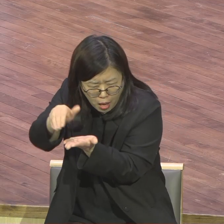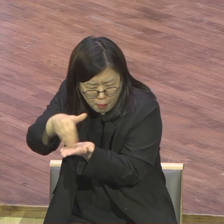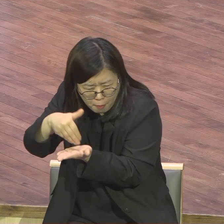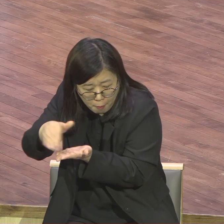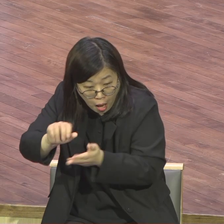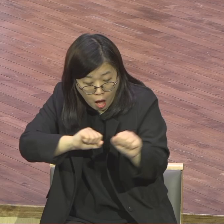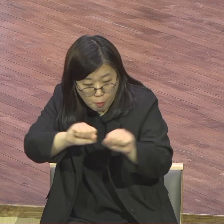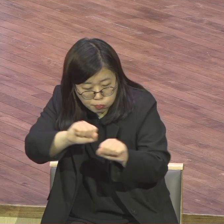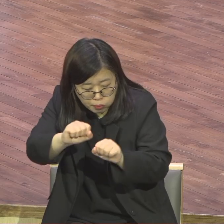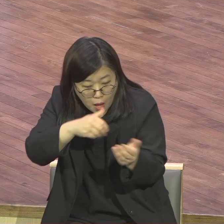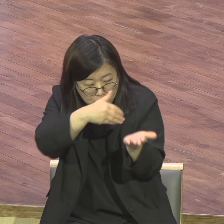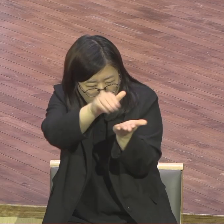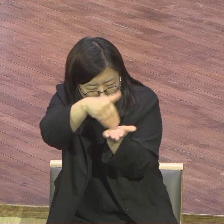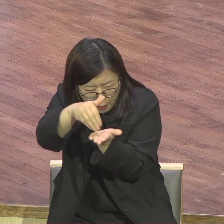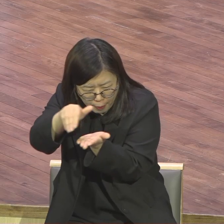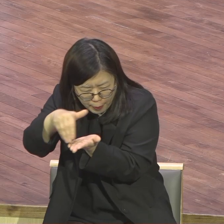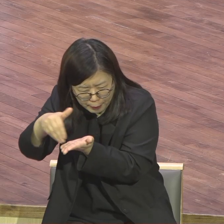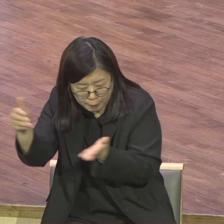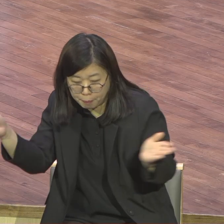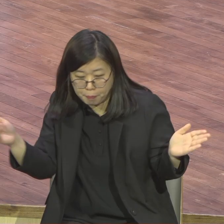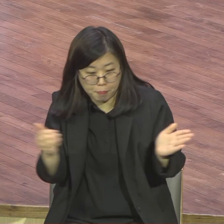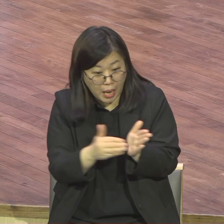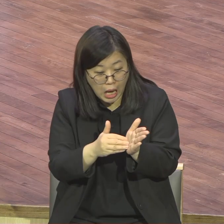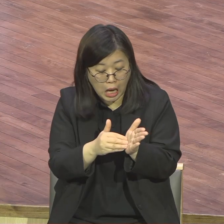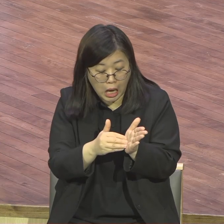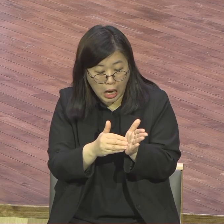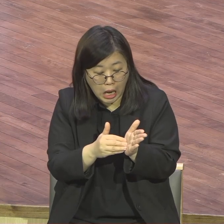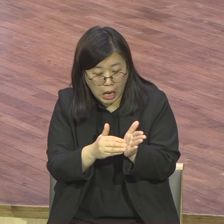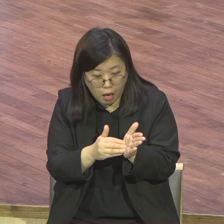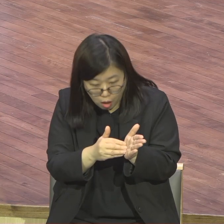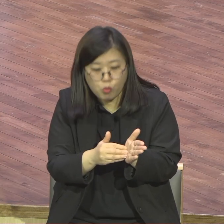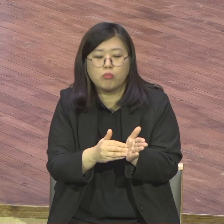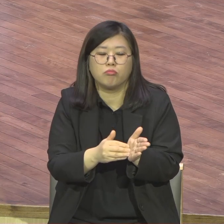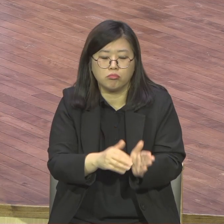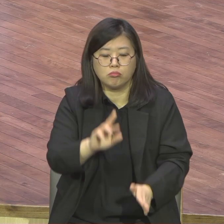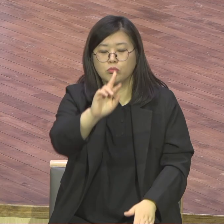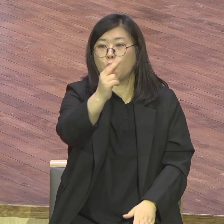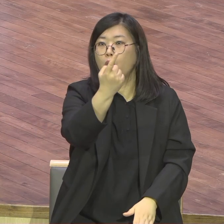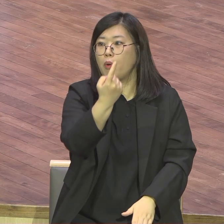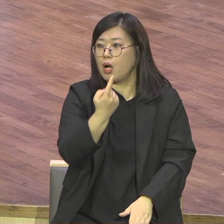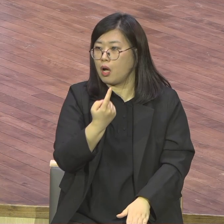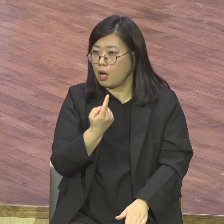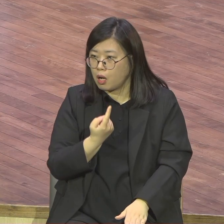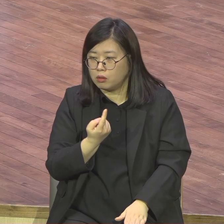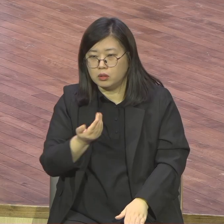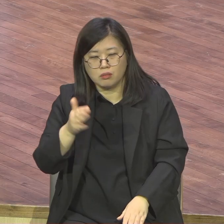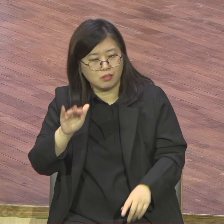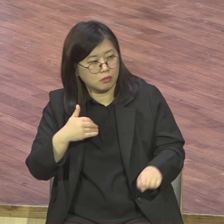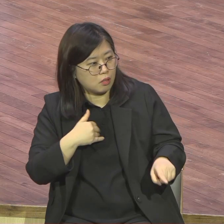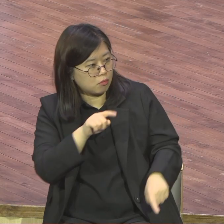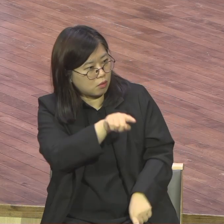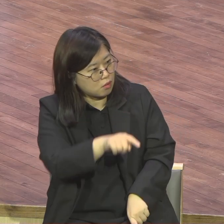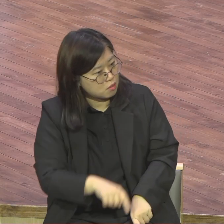그칠게 비난한 거야 학자라는 게 무슨 말도 안 소리하냐 무슨 이 시대에 무슨 귀신이 무슨 그런 소리하냐